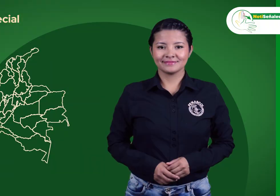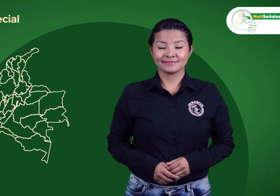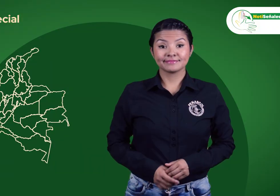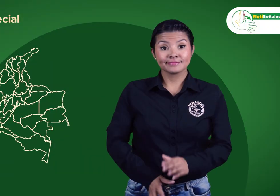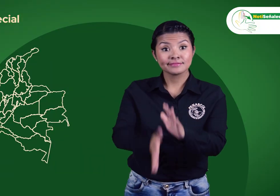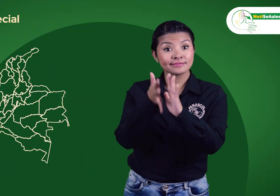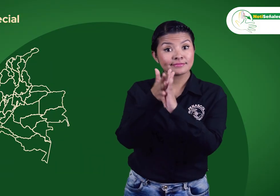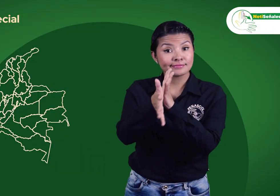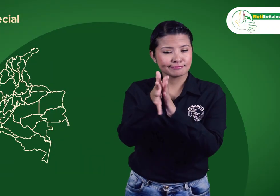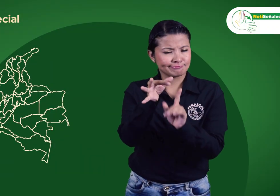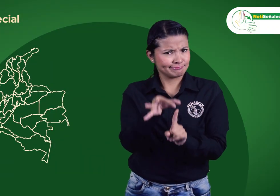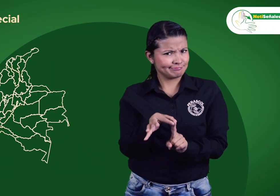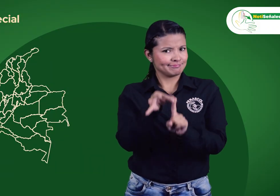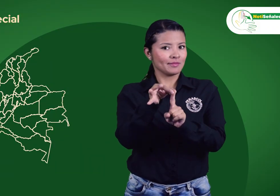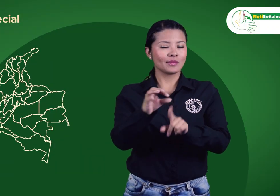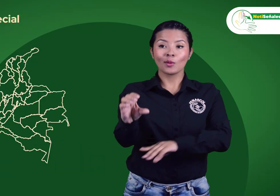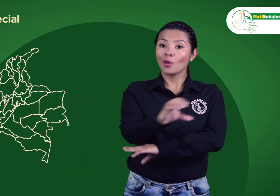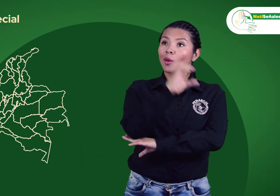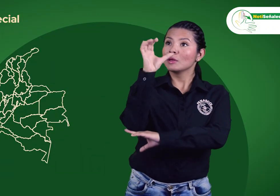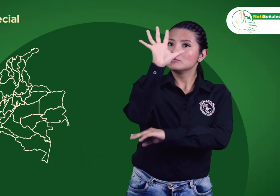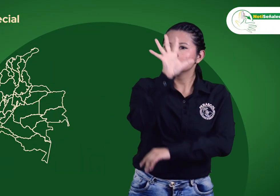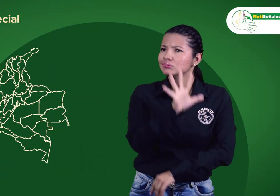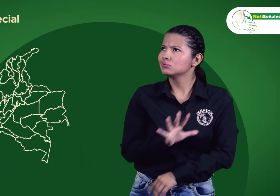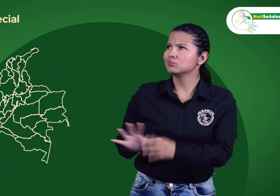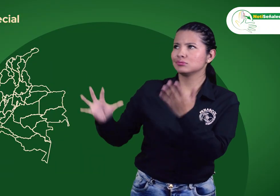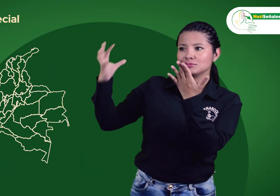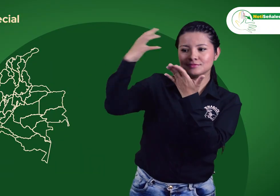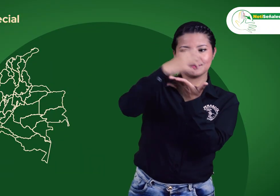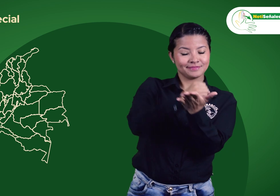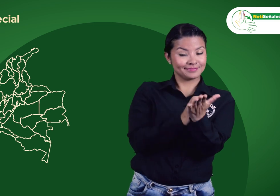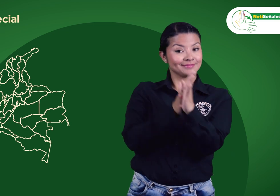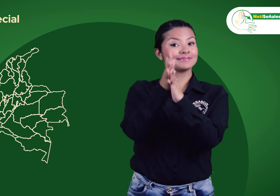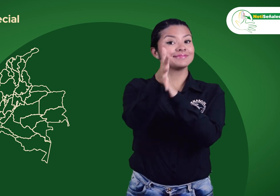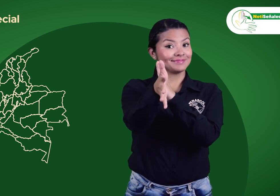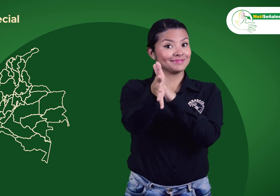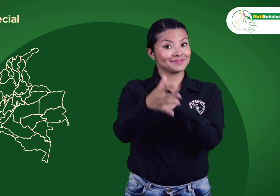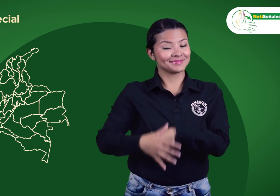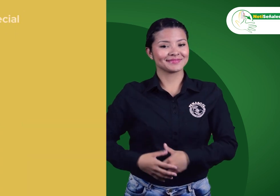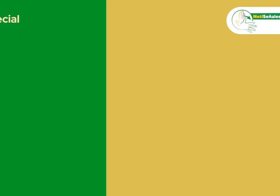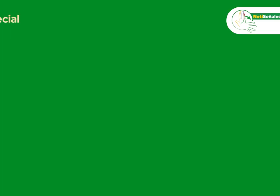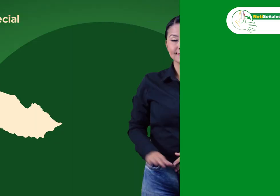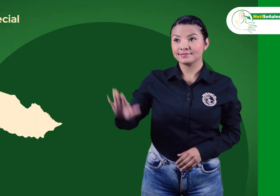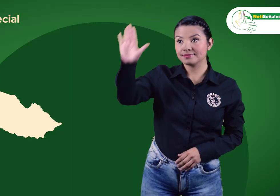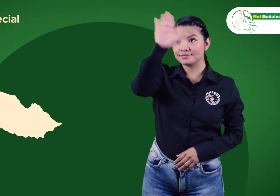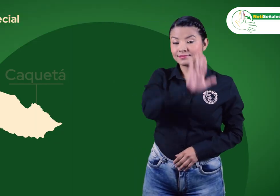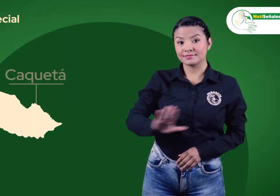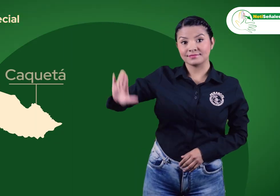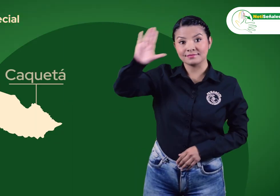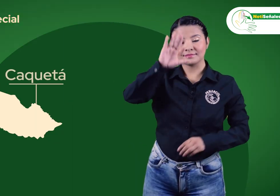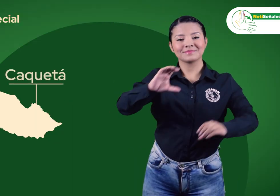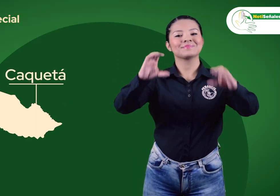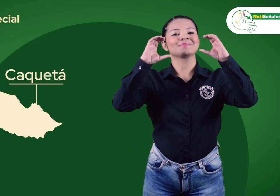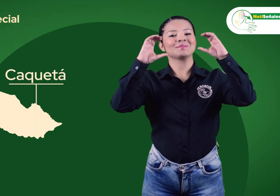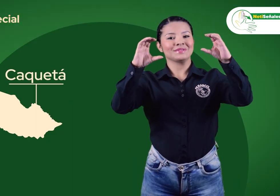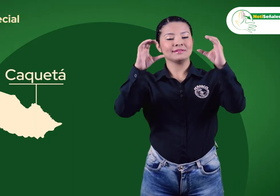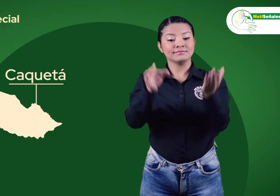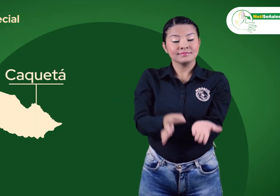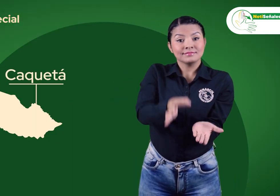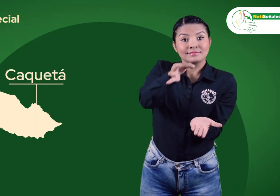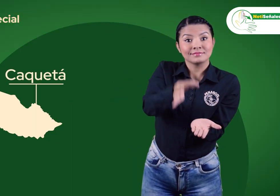les traemos un informe especial del programa fenascol en las regiones asistimos a florencia